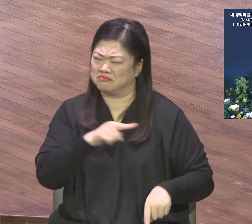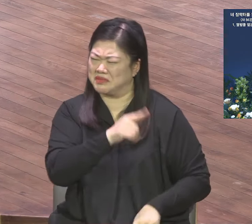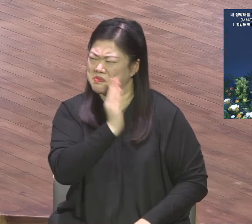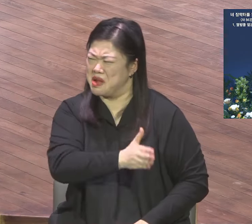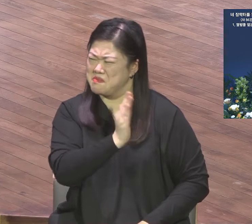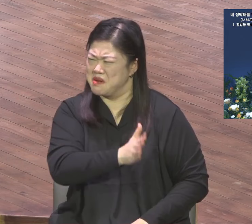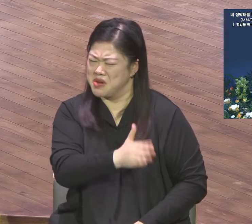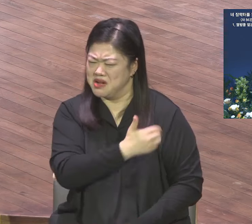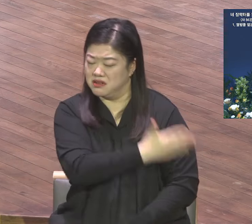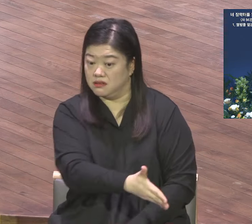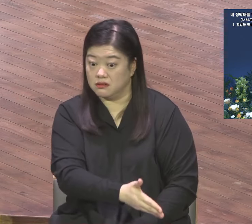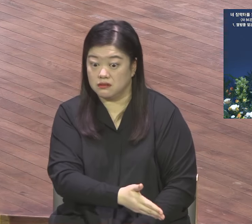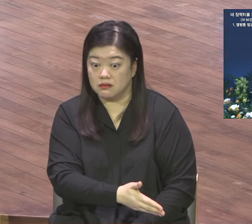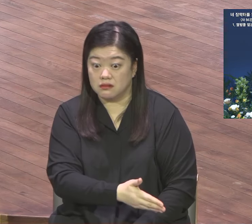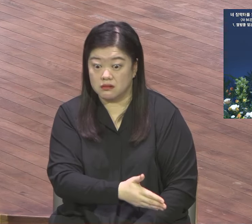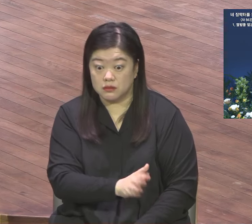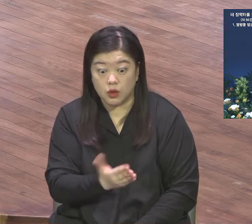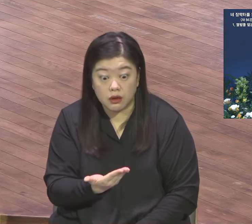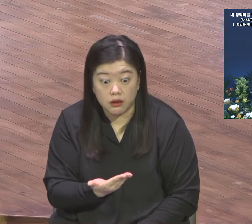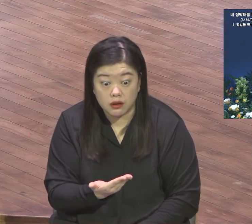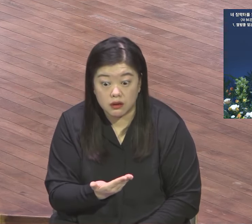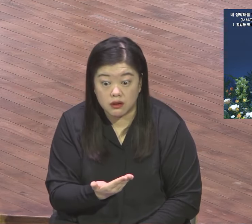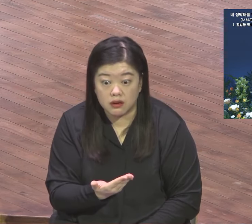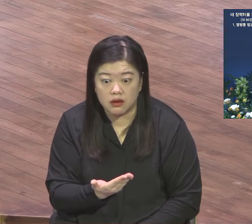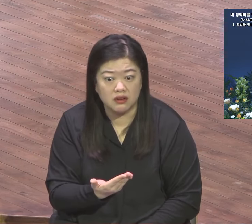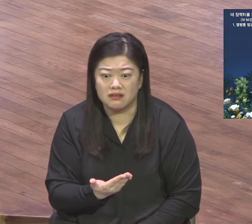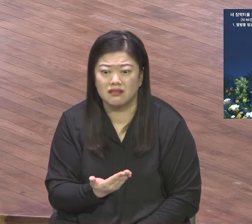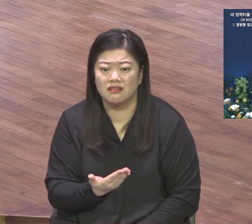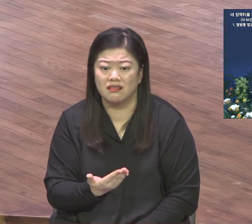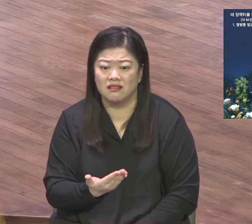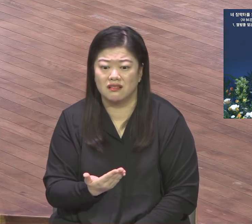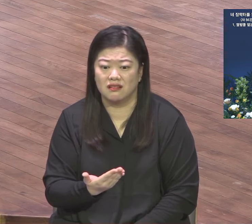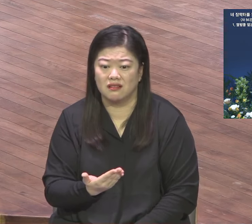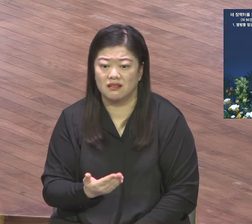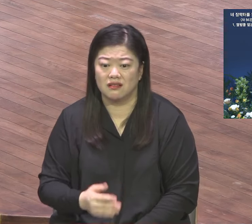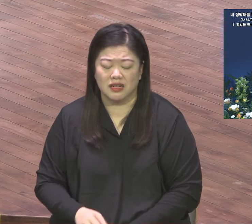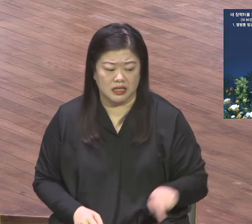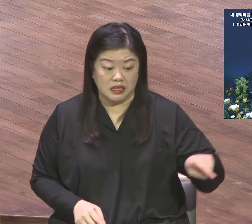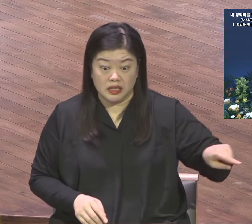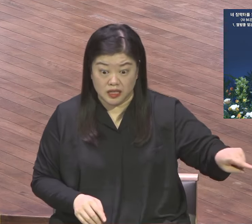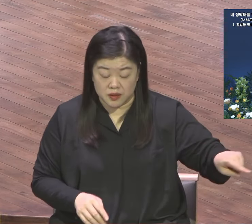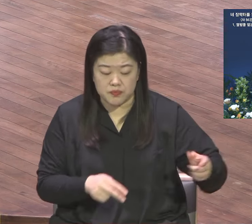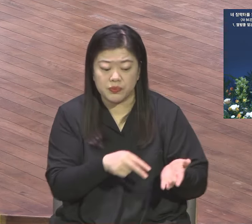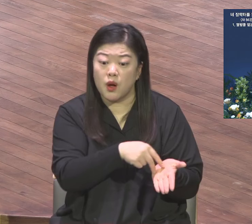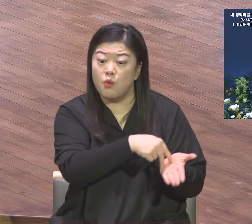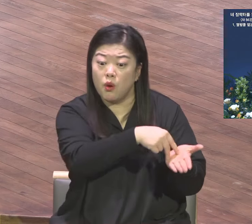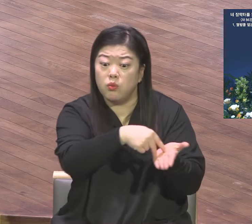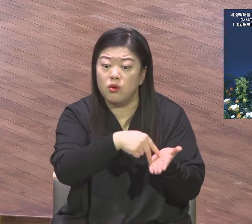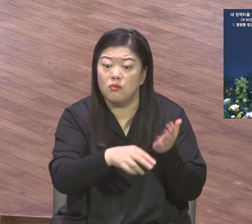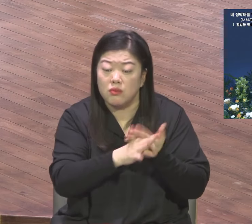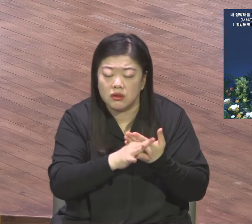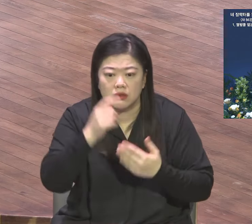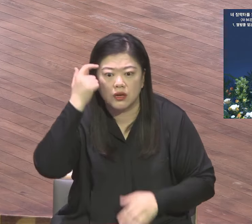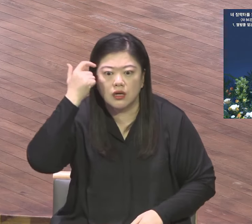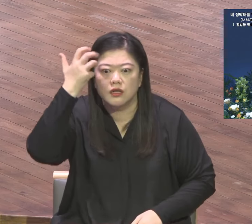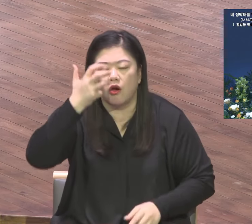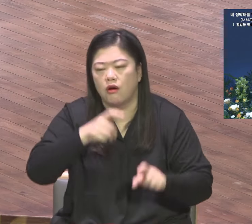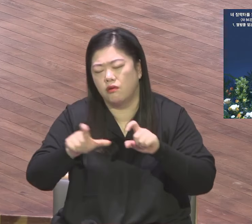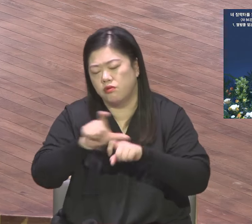이 사람들이 외로운 것은 외로운 것 어렵다 치더라도 영적으로 더 위험해요 영적 위험을 봐야